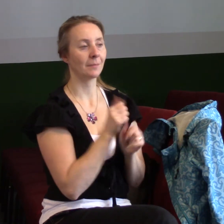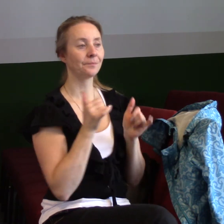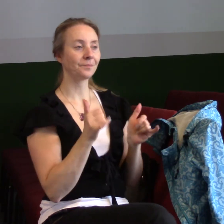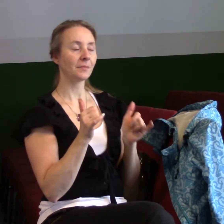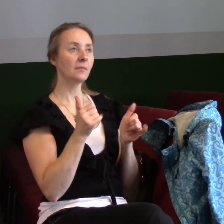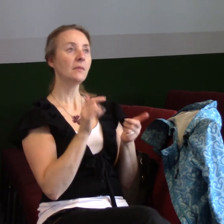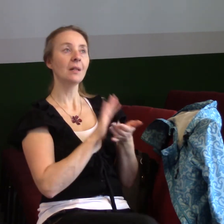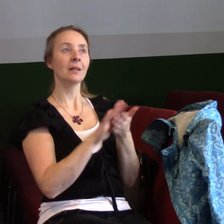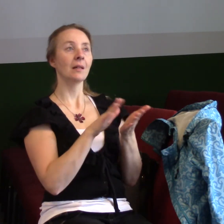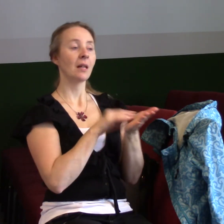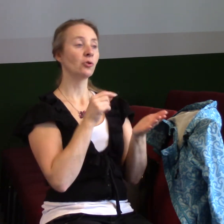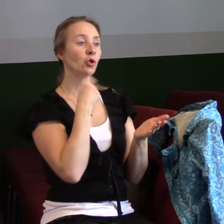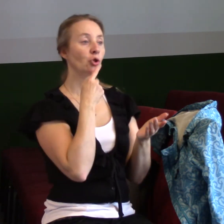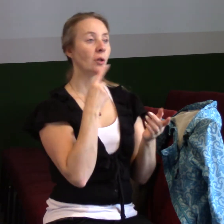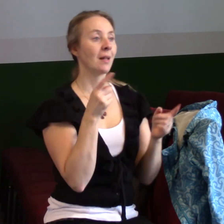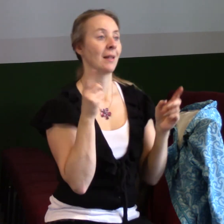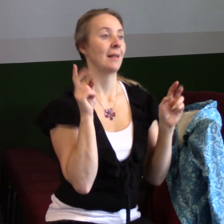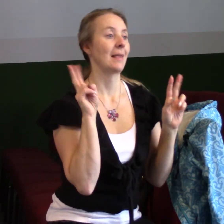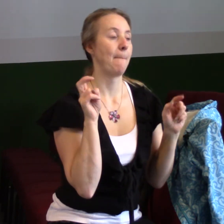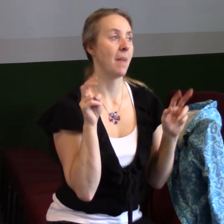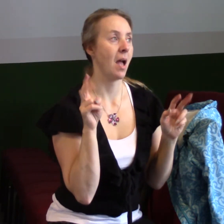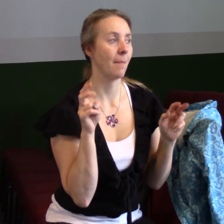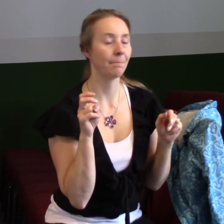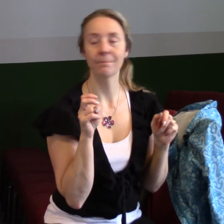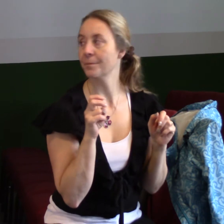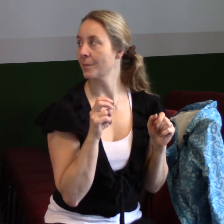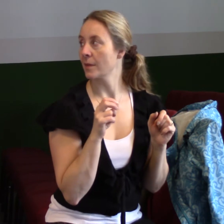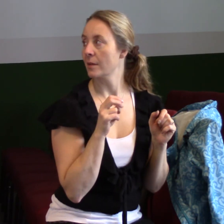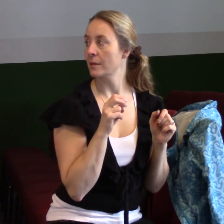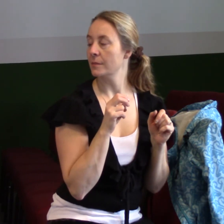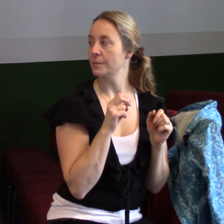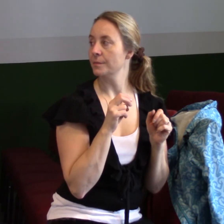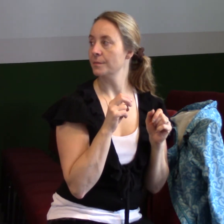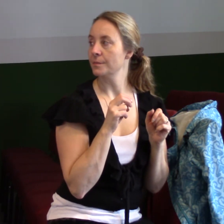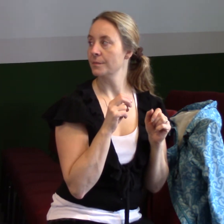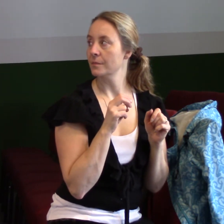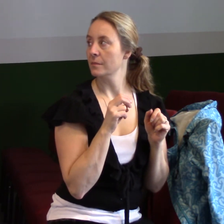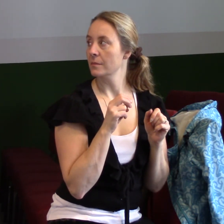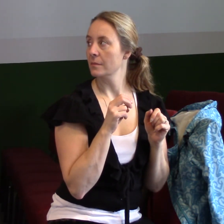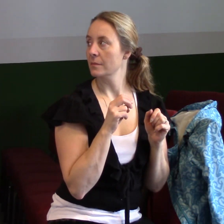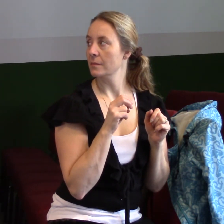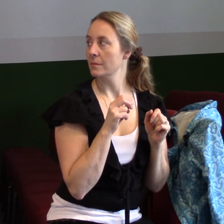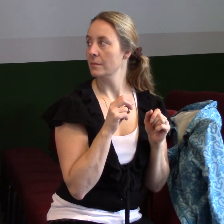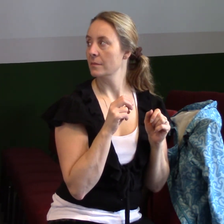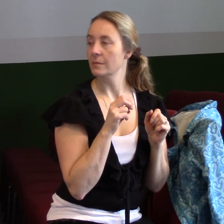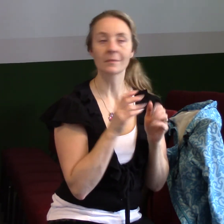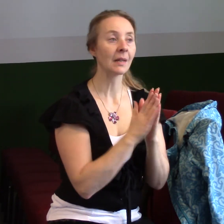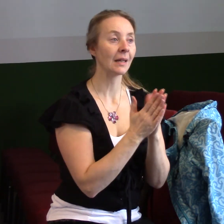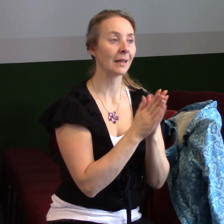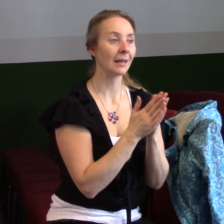začátek název dnešního kázání. Já jsem dnešní kázání nazval tak knižně Bez